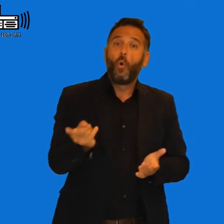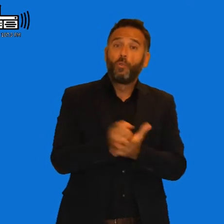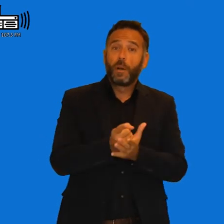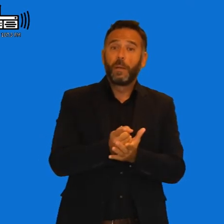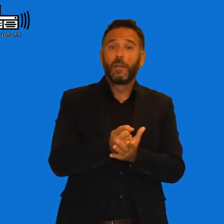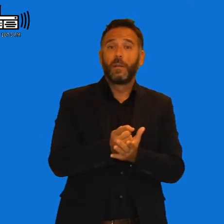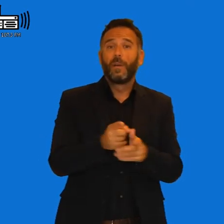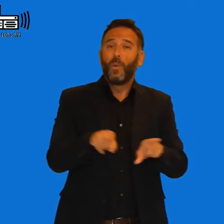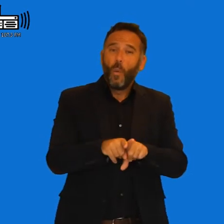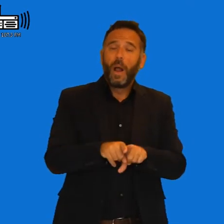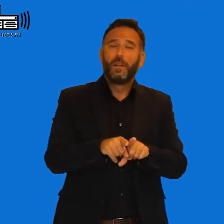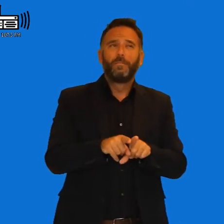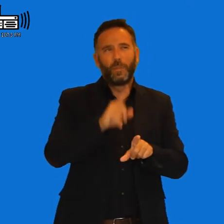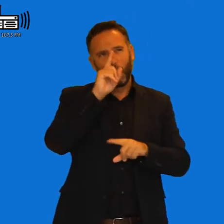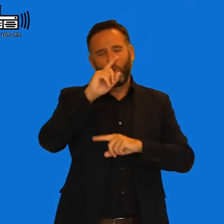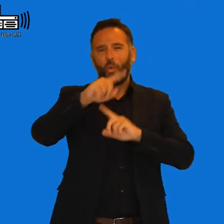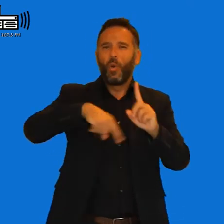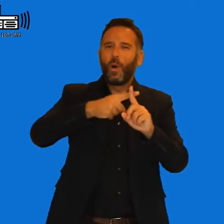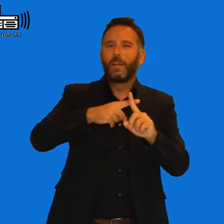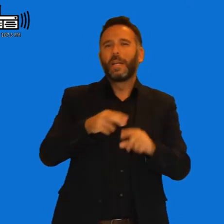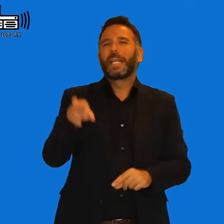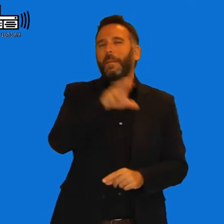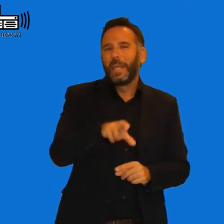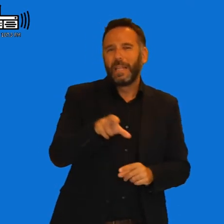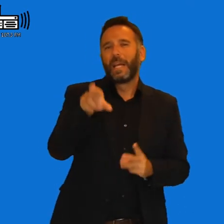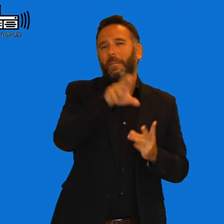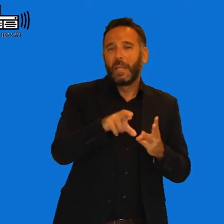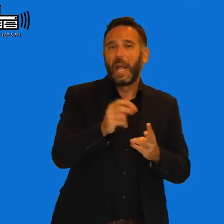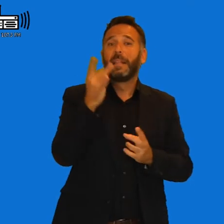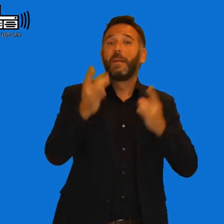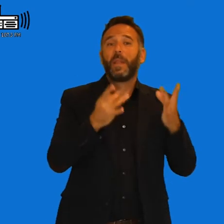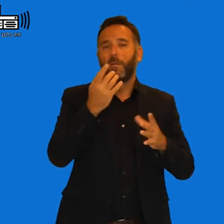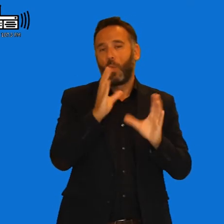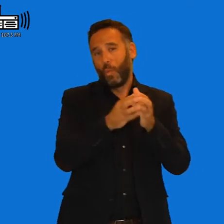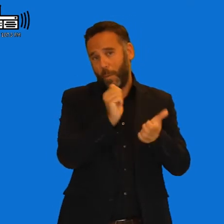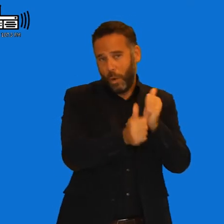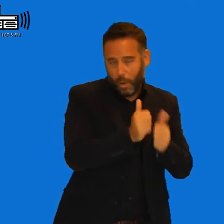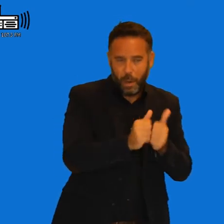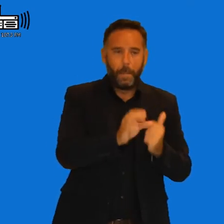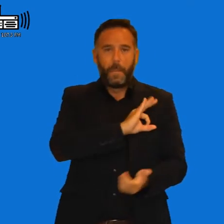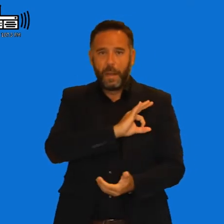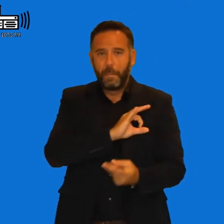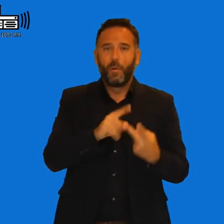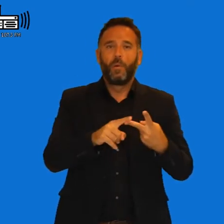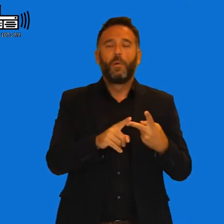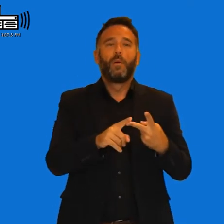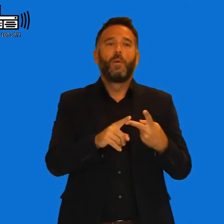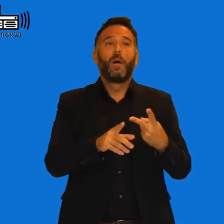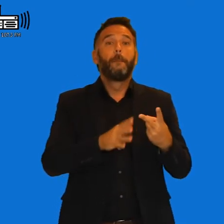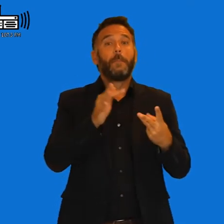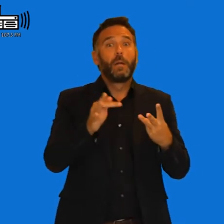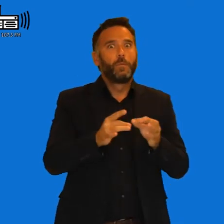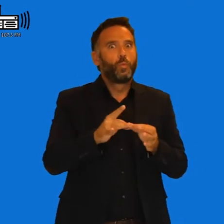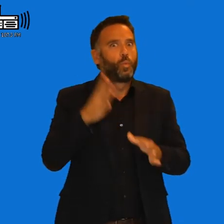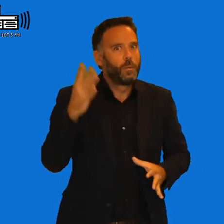muchos años muchas actividades, como el encuentro de Pandas de Vertiales, la entrega de premios, las repetimos cada año. Tenemos la suerte